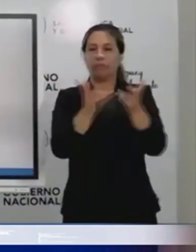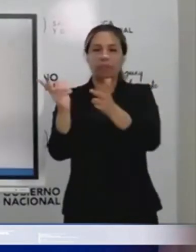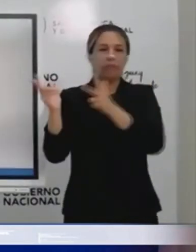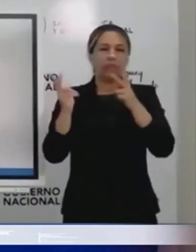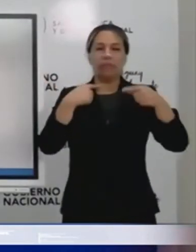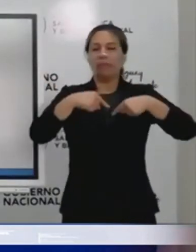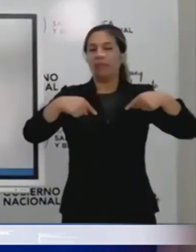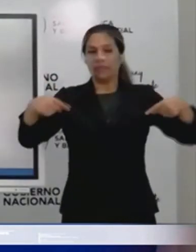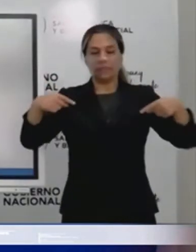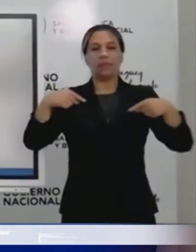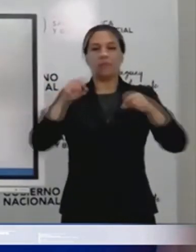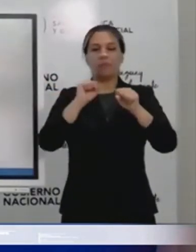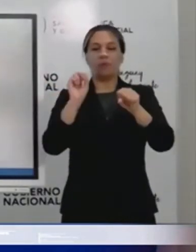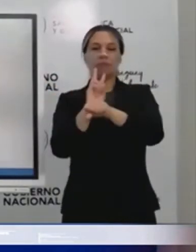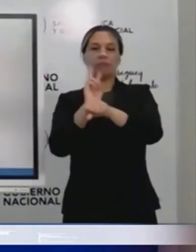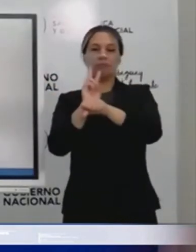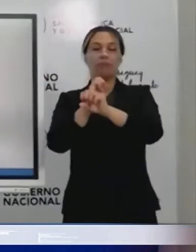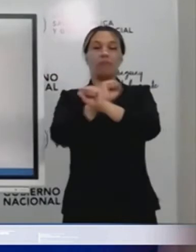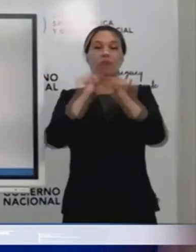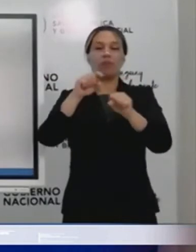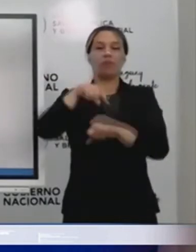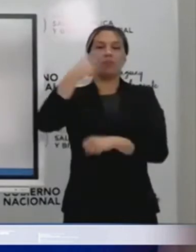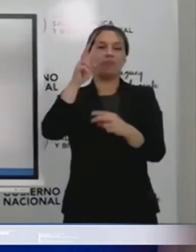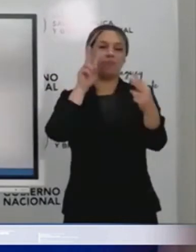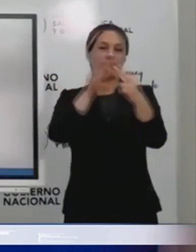ustedes. Me quedo aquí para las preguntas que hay.